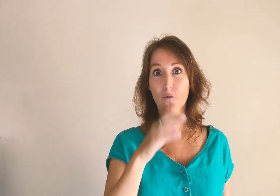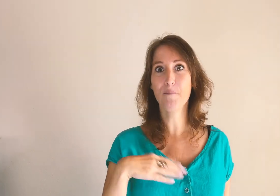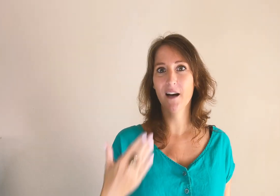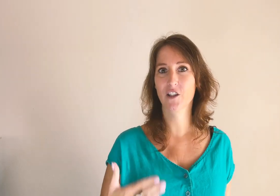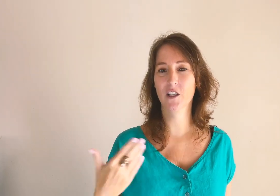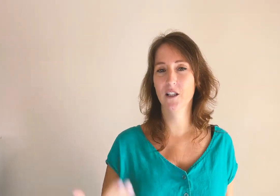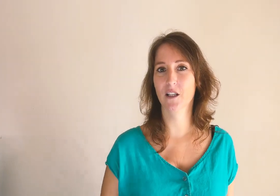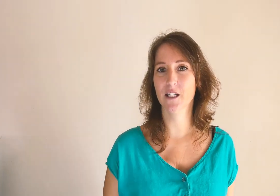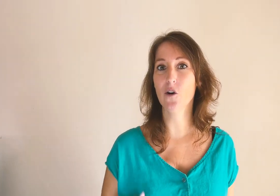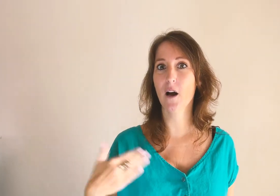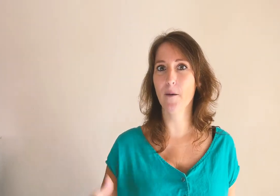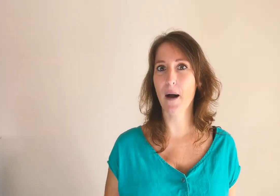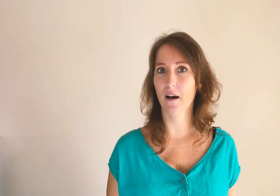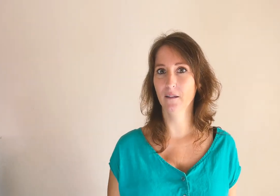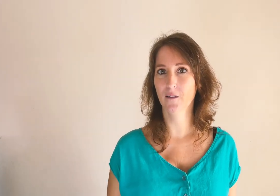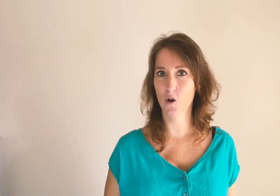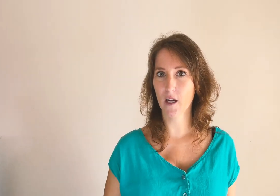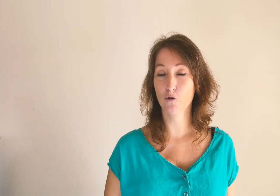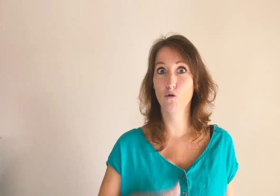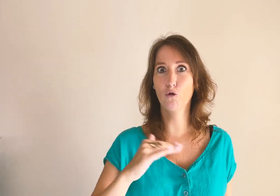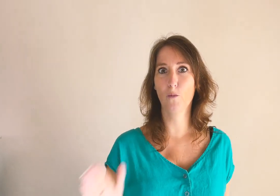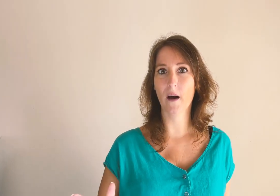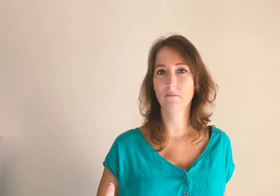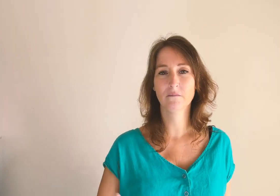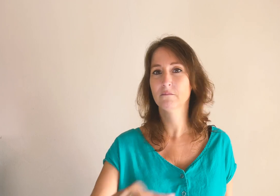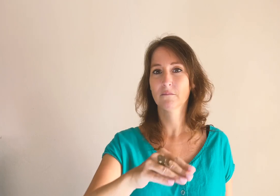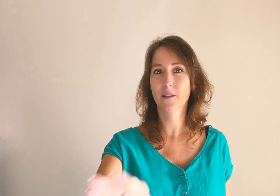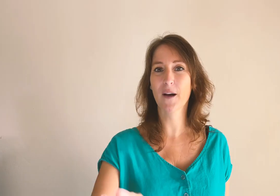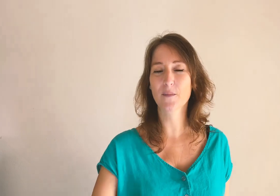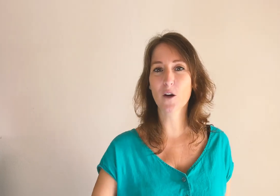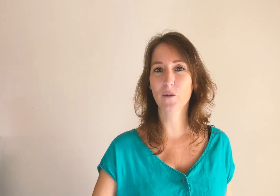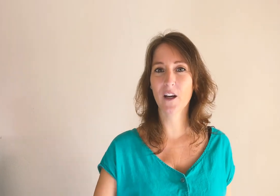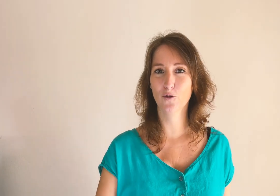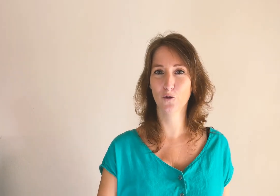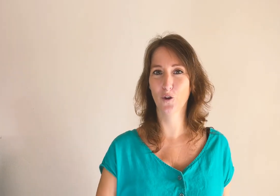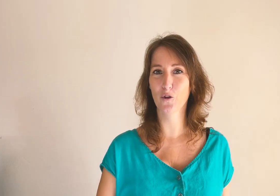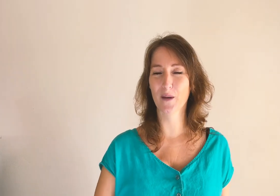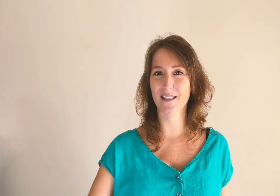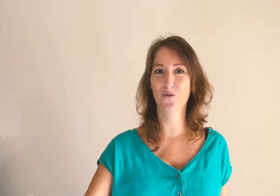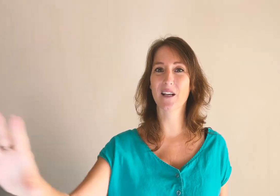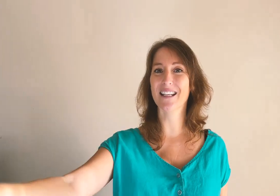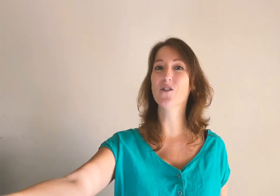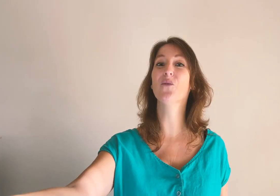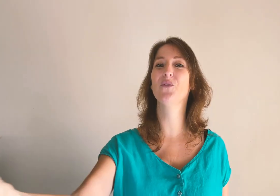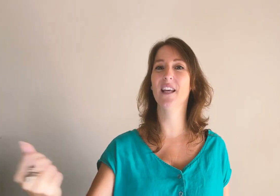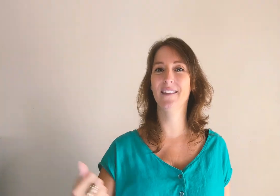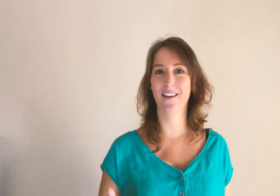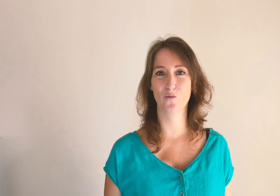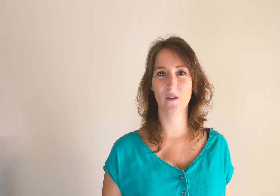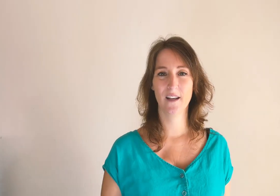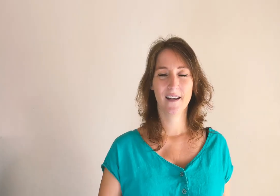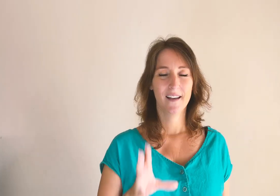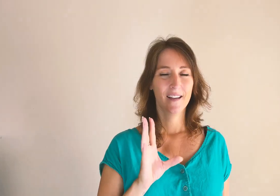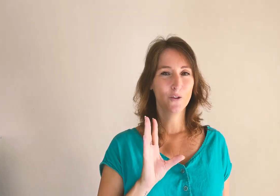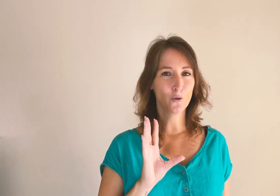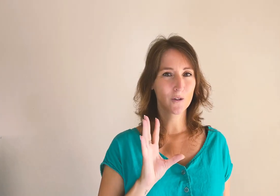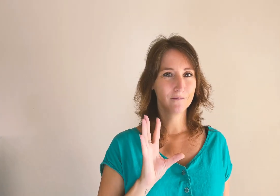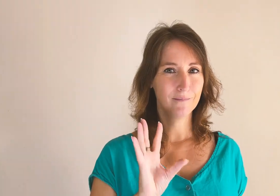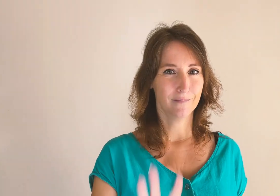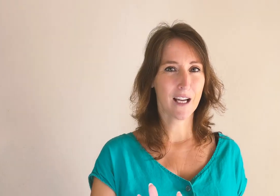de ne pas chercher ses clients un par un. OK ? Surtout pas. Ce n pas comme ça qu'on a une entreprise. Il faut que les clients viennent à nous. Donc, la